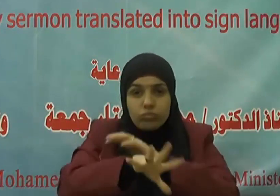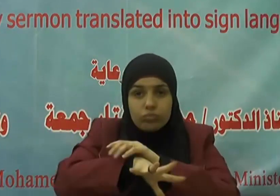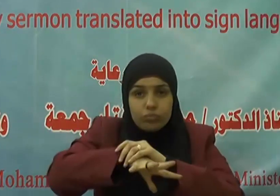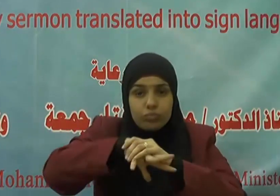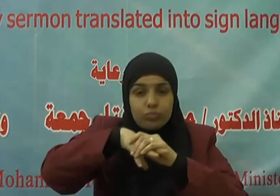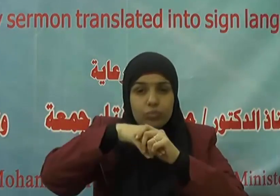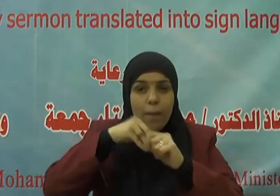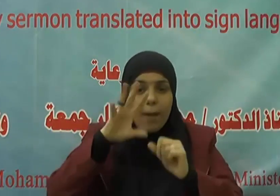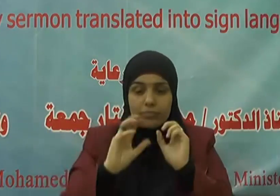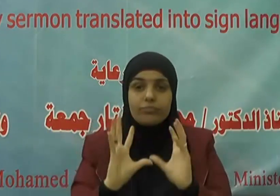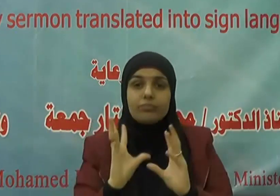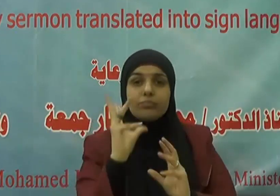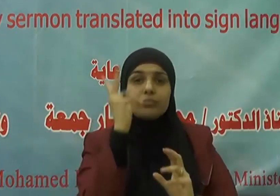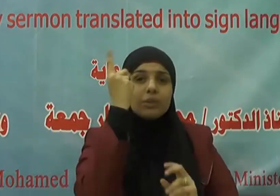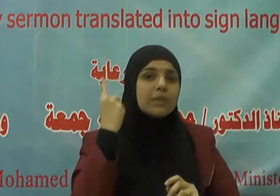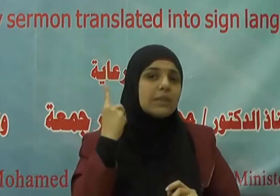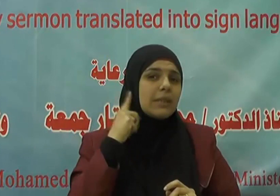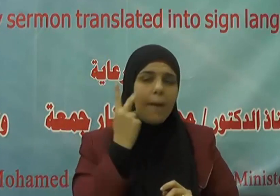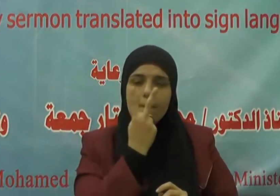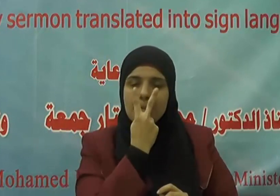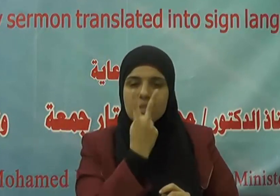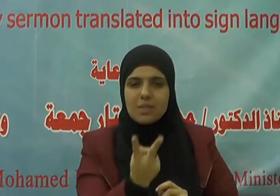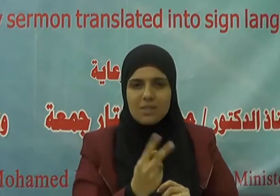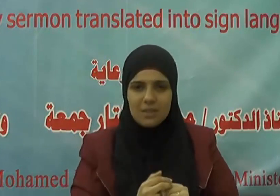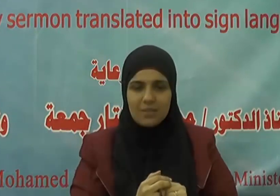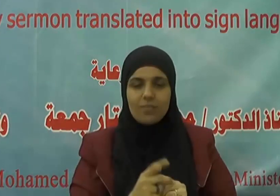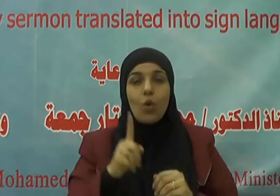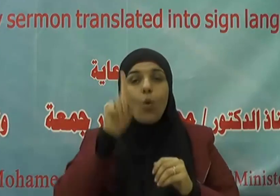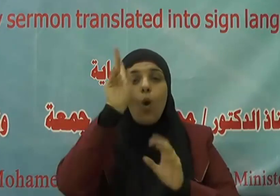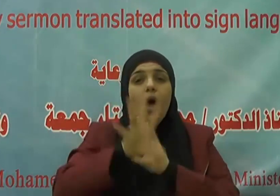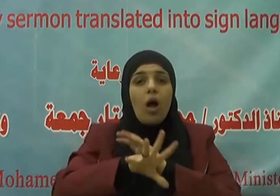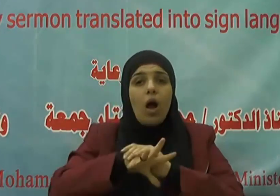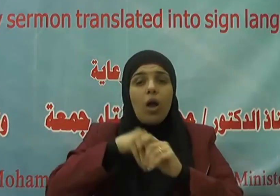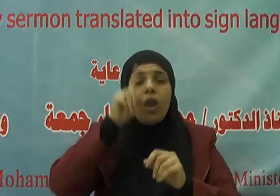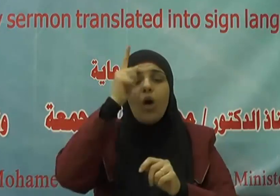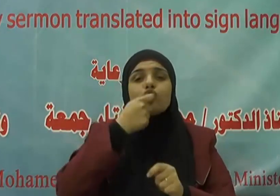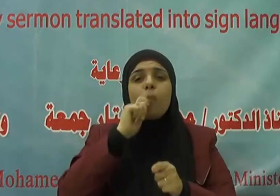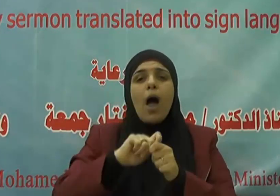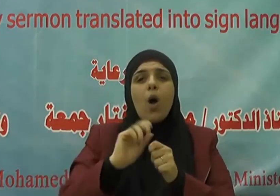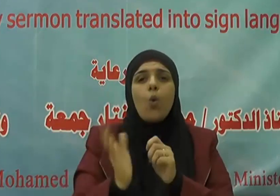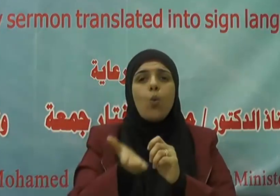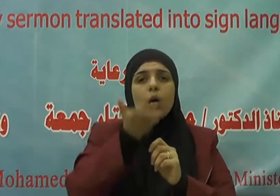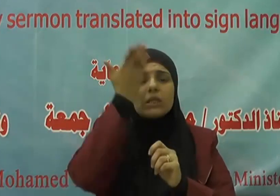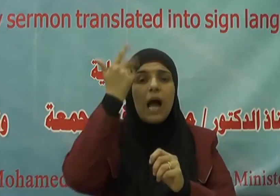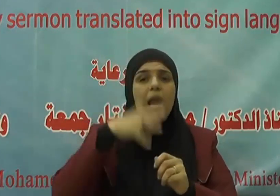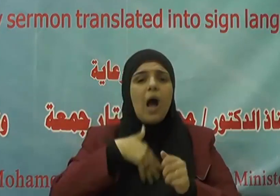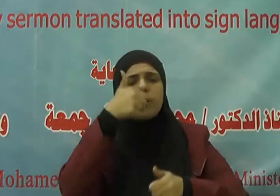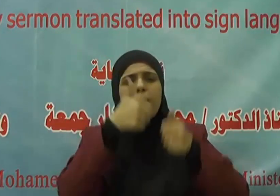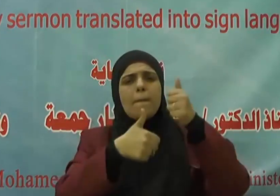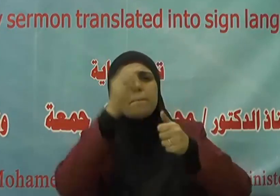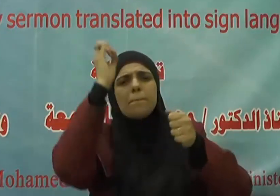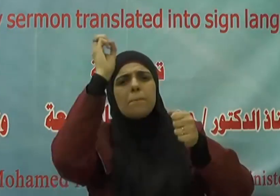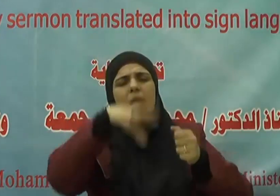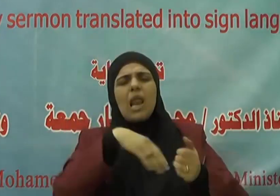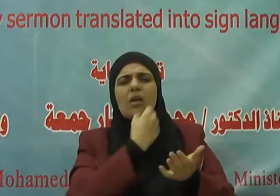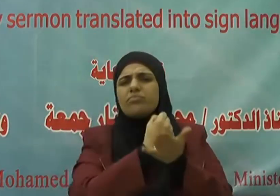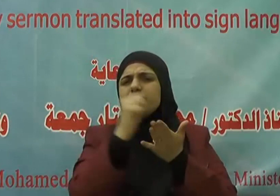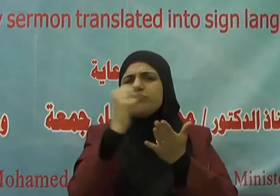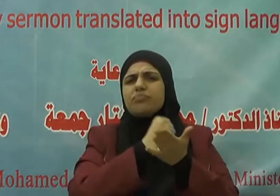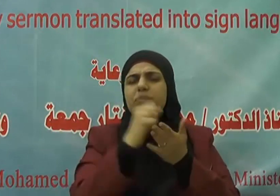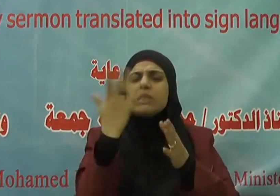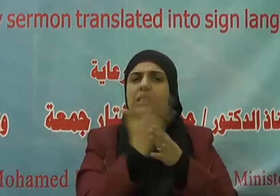سميعا بصيرا وقد جعل الله تعالى لرفع البلاء أسبابا